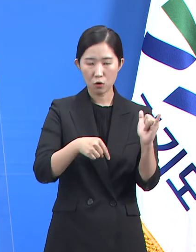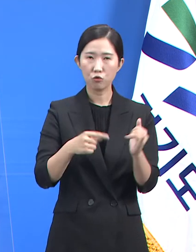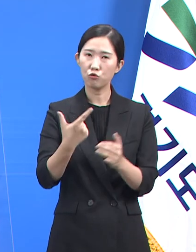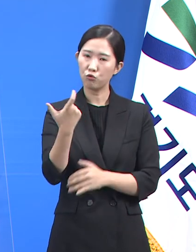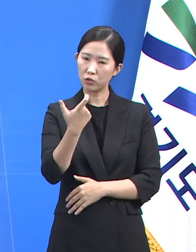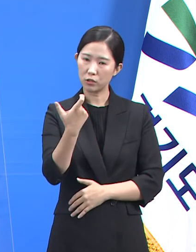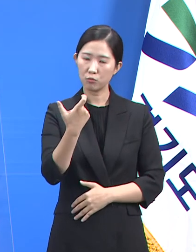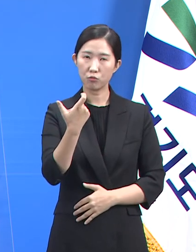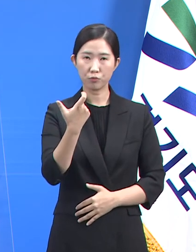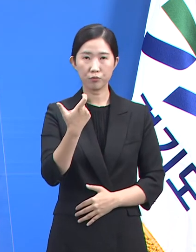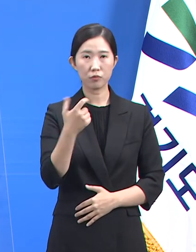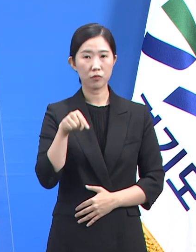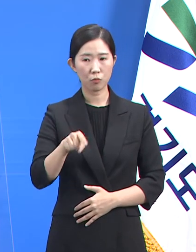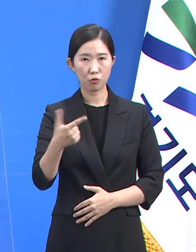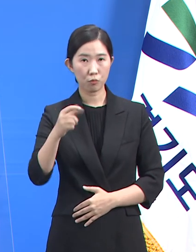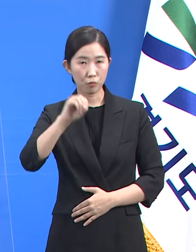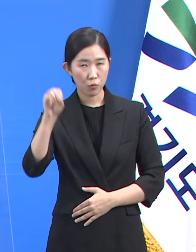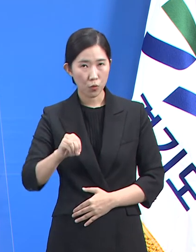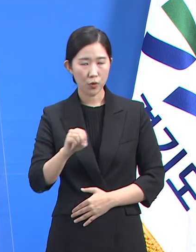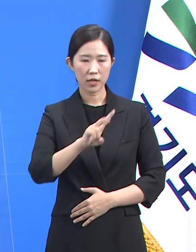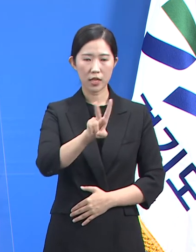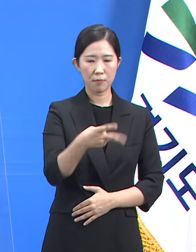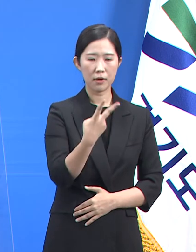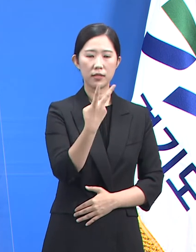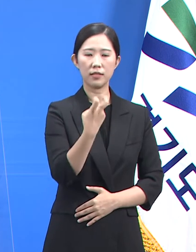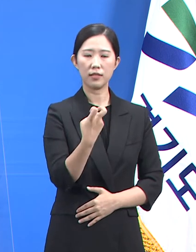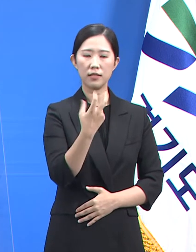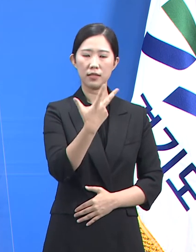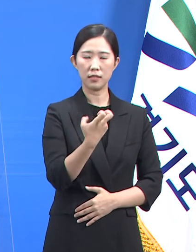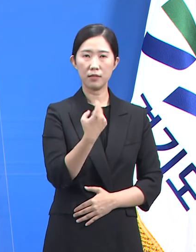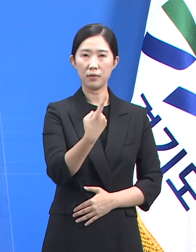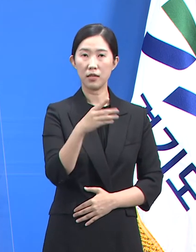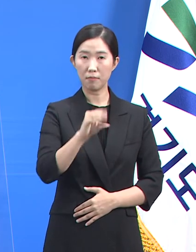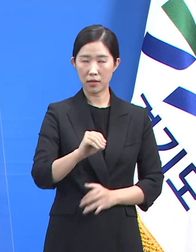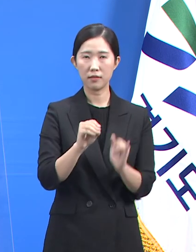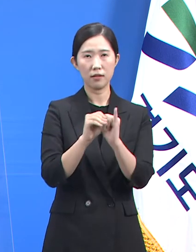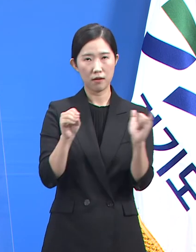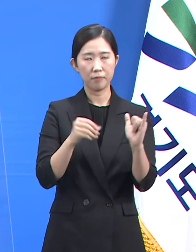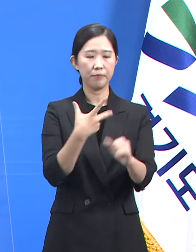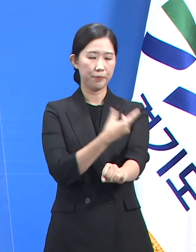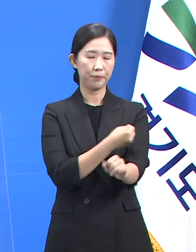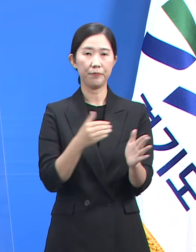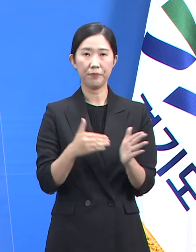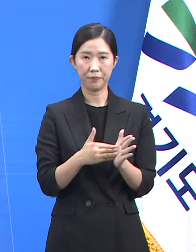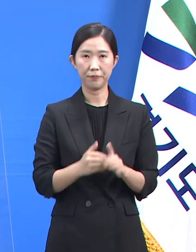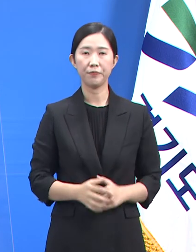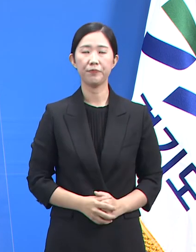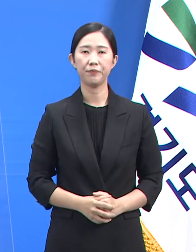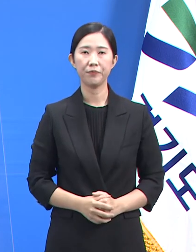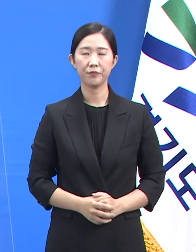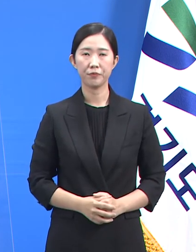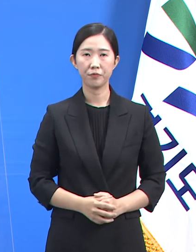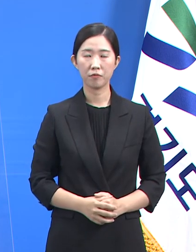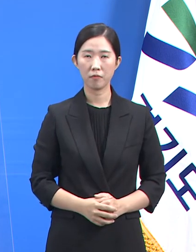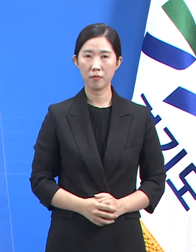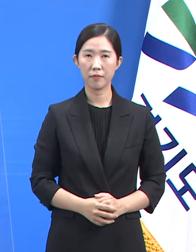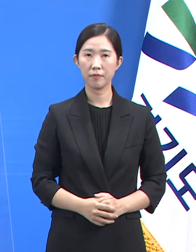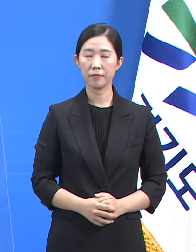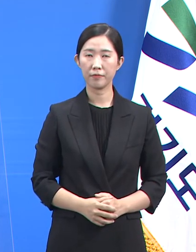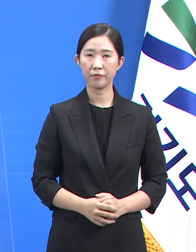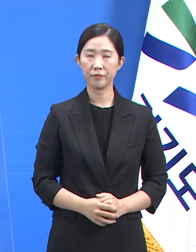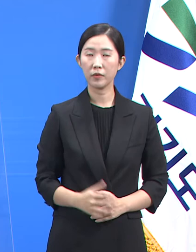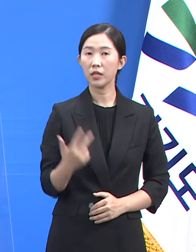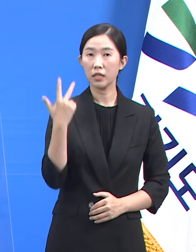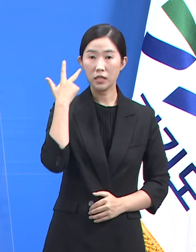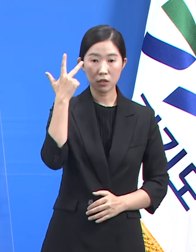해당하는 271만 7,295명이 접종하였습니다. 지난 한 주간 돈에 6